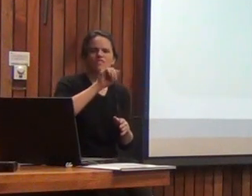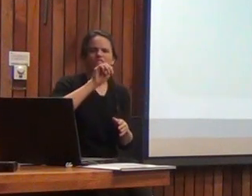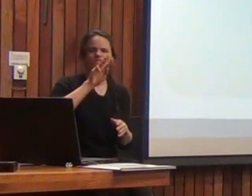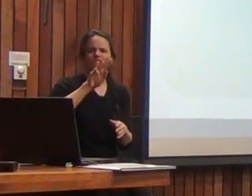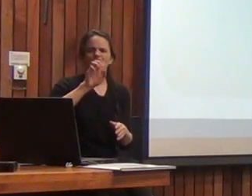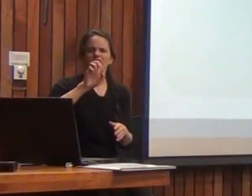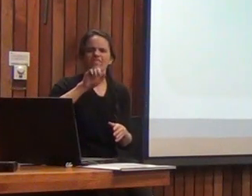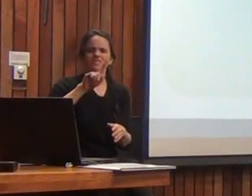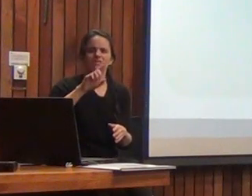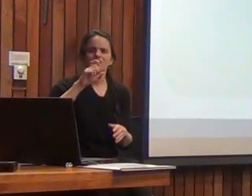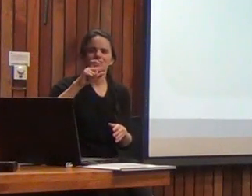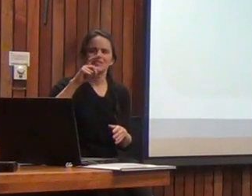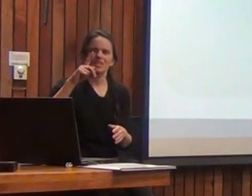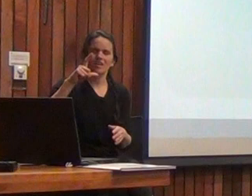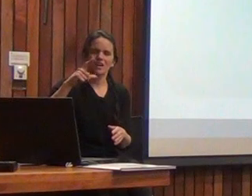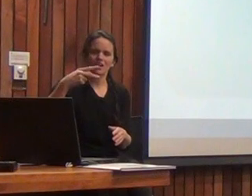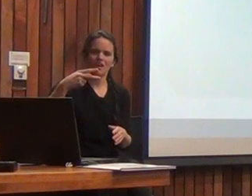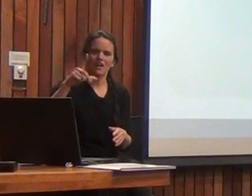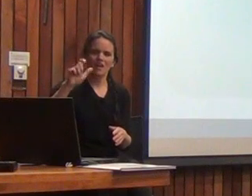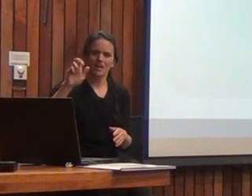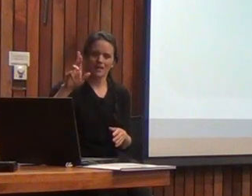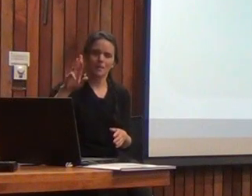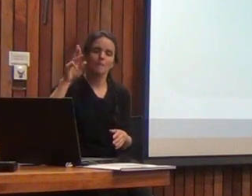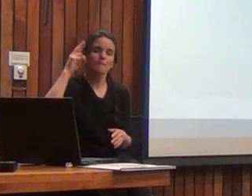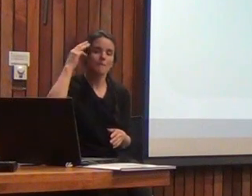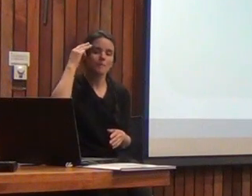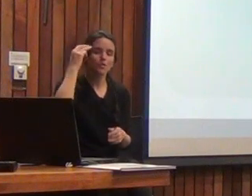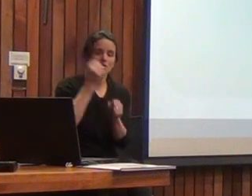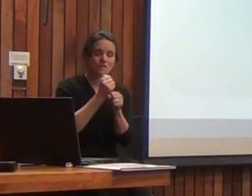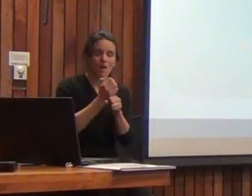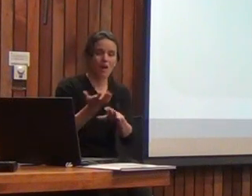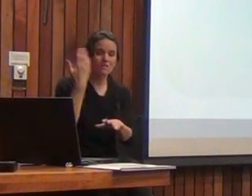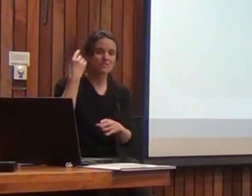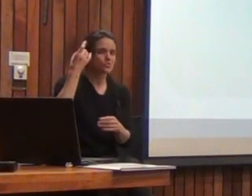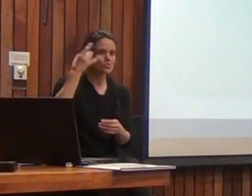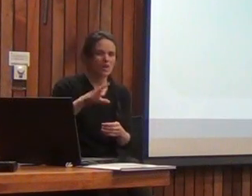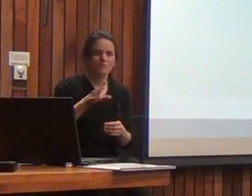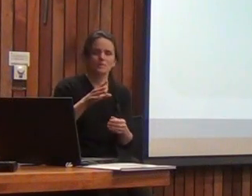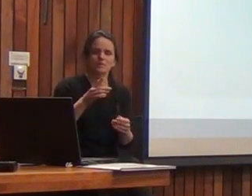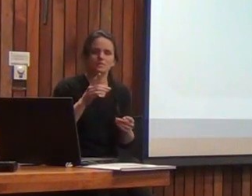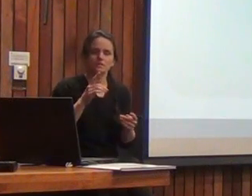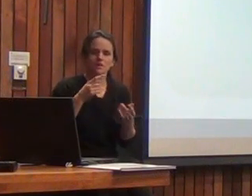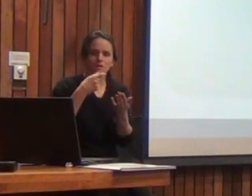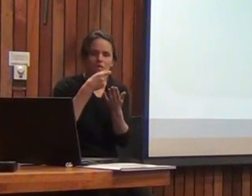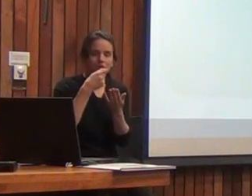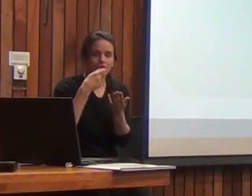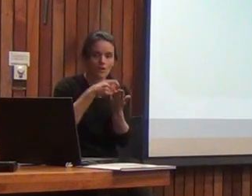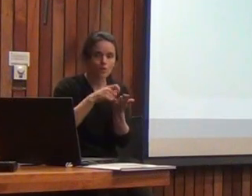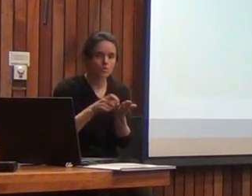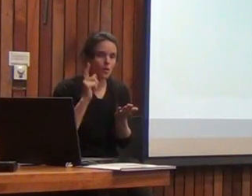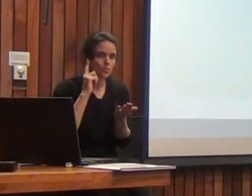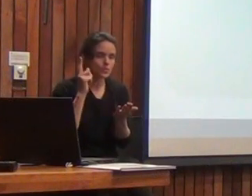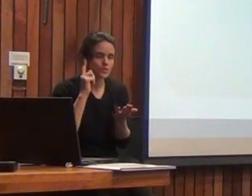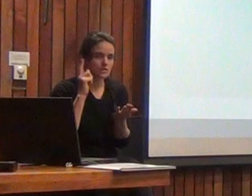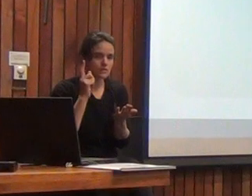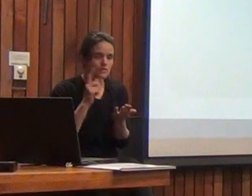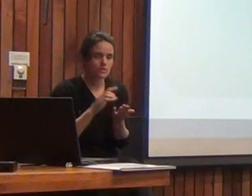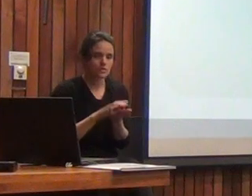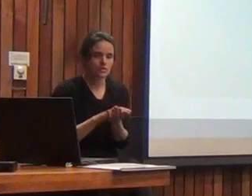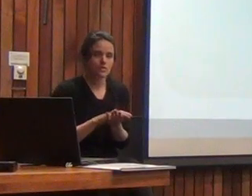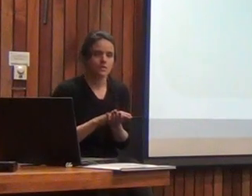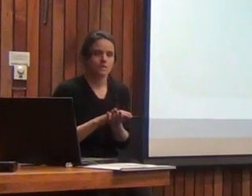recordar que en general el índice de memoria de trabajo solamente incluía pruebas cuyo input era auditivo si